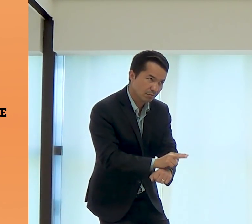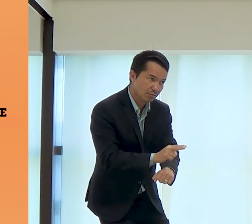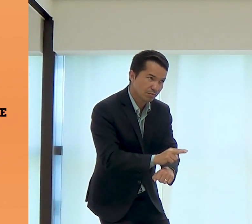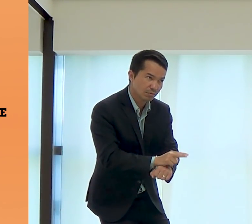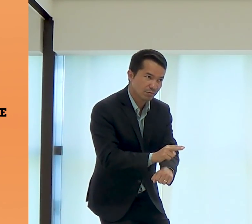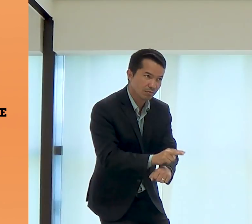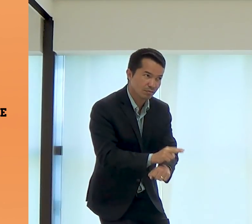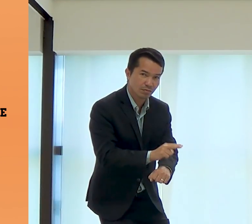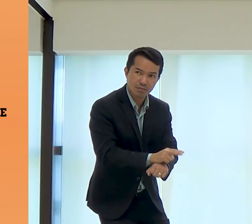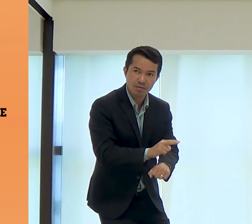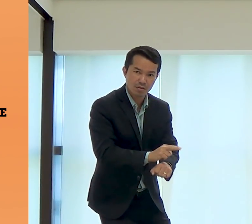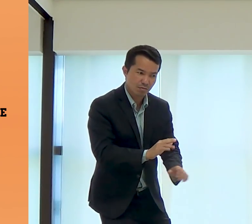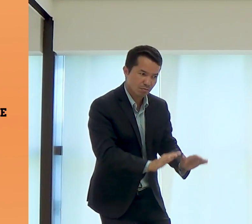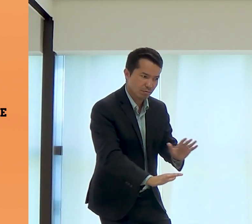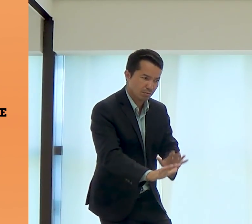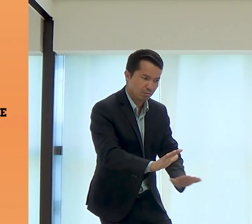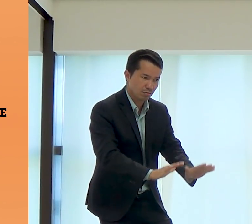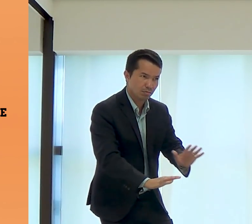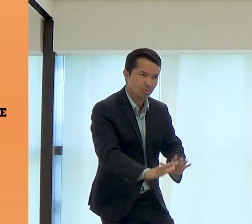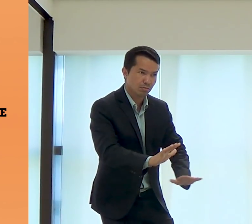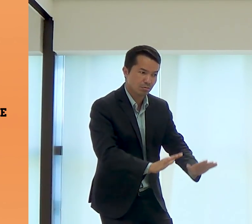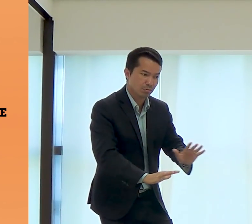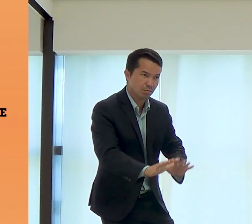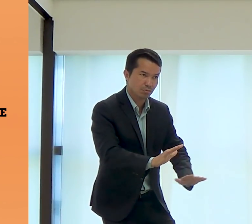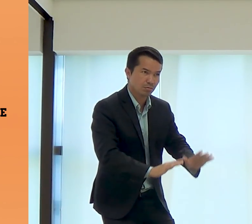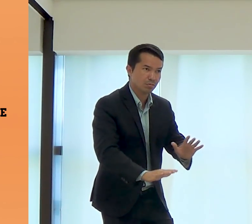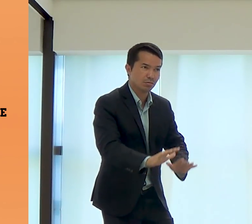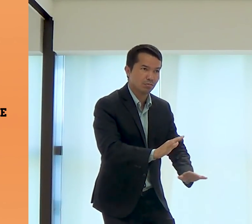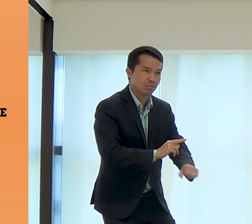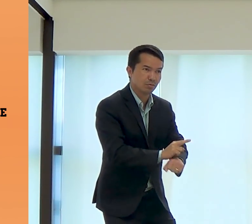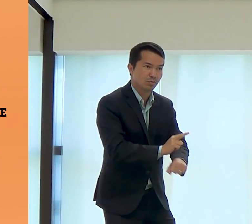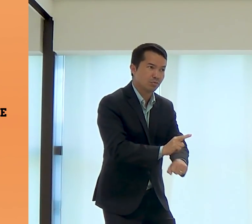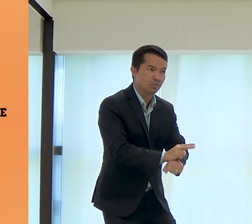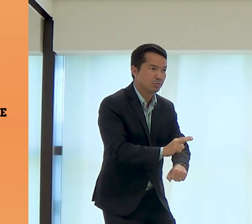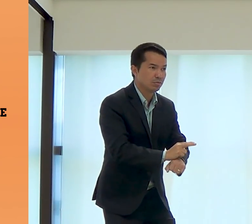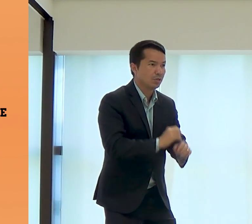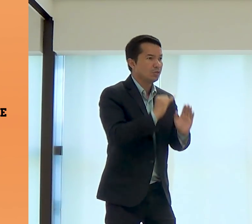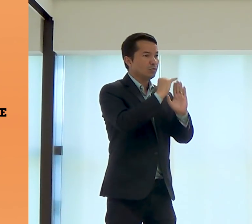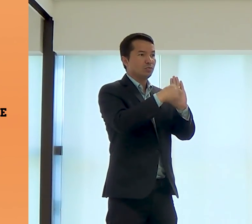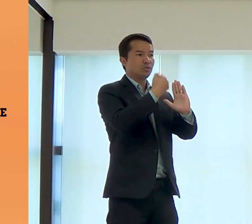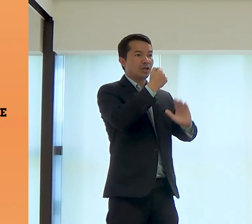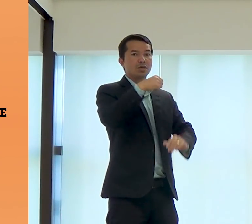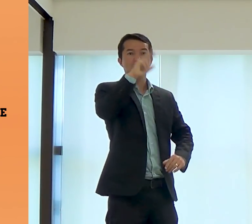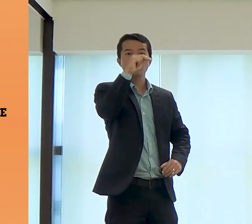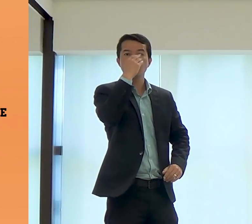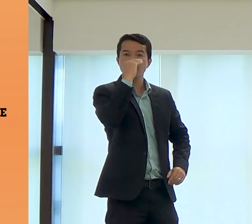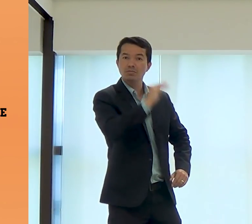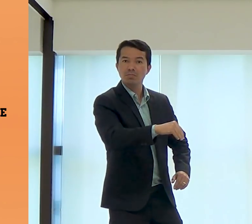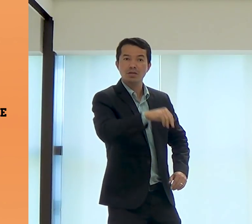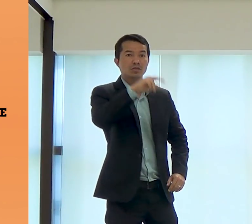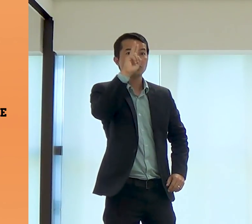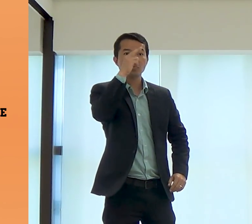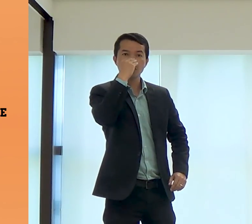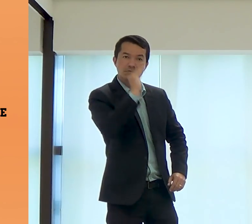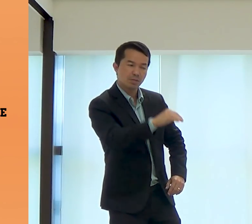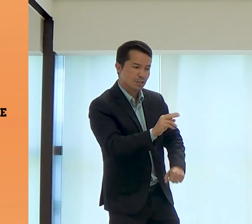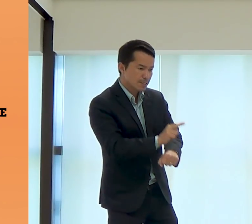O pai de José, então, falou assim, Olha, você vai cuidando de Maria. Vocês têm esse compromisso, essa aliança.